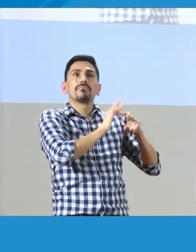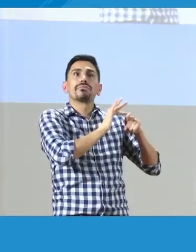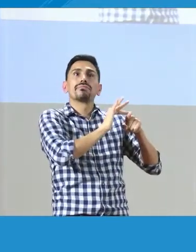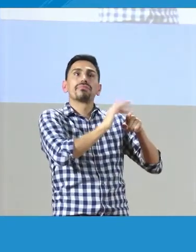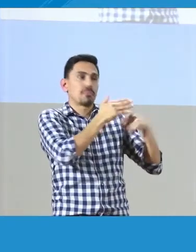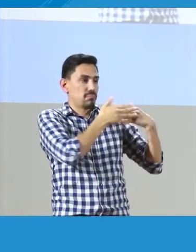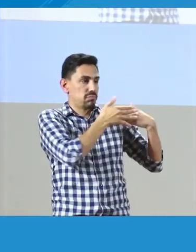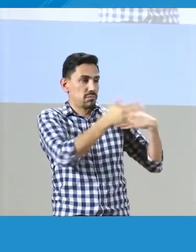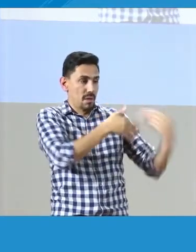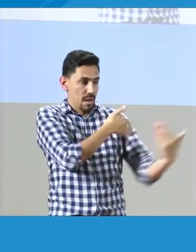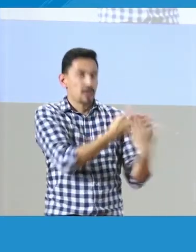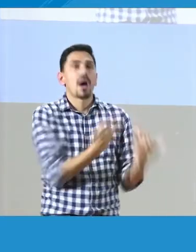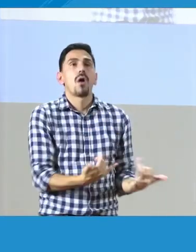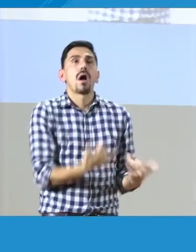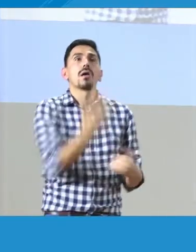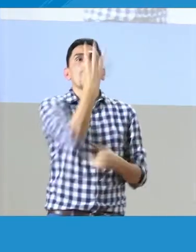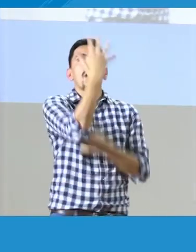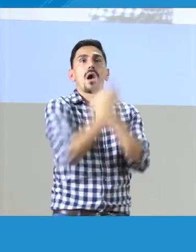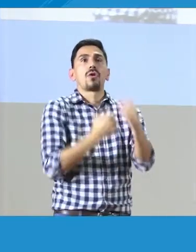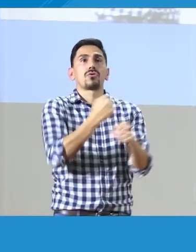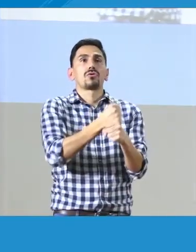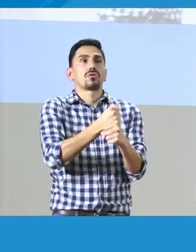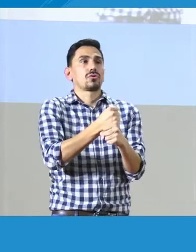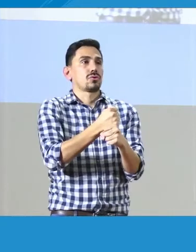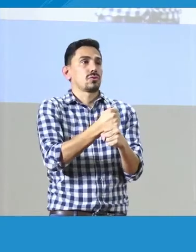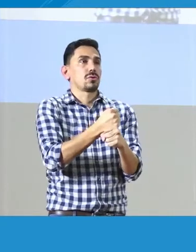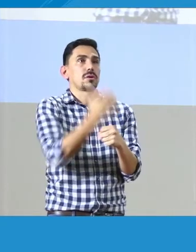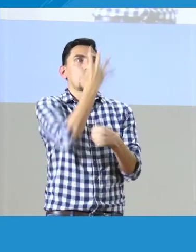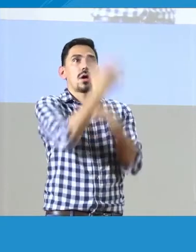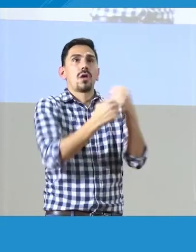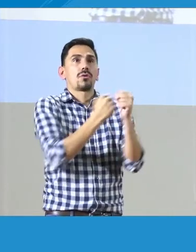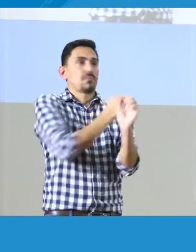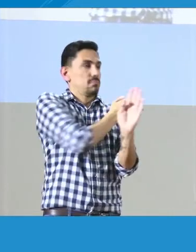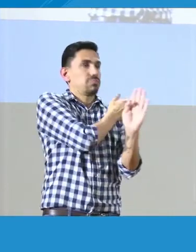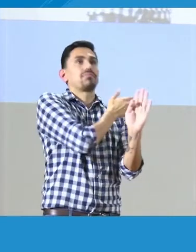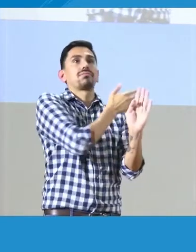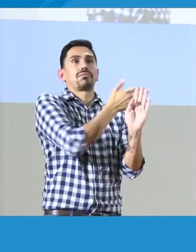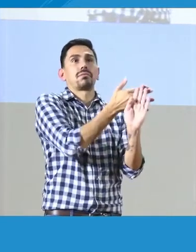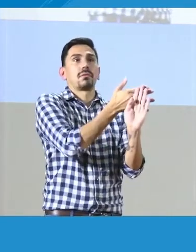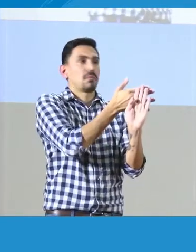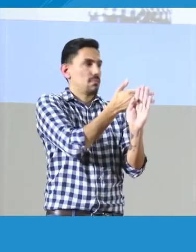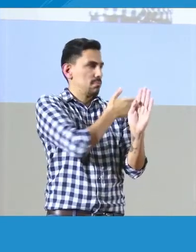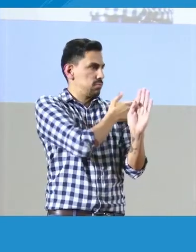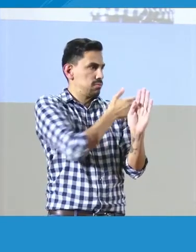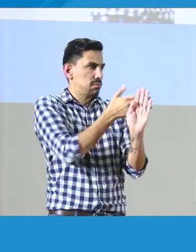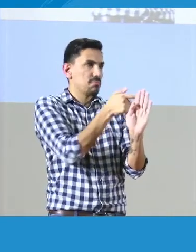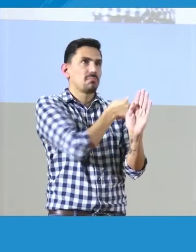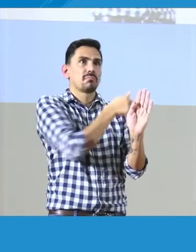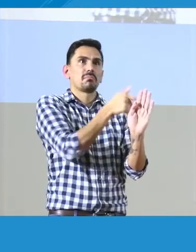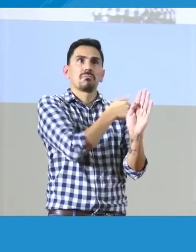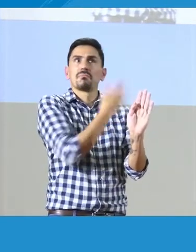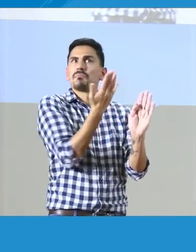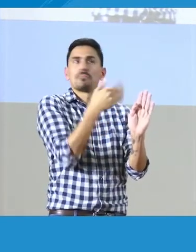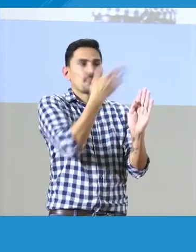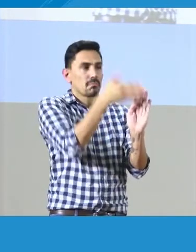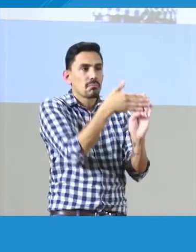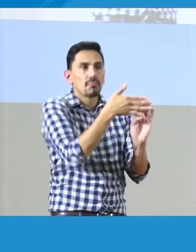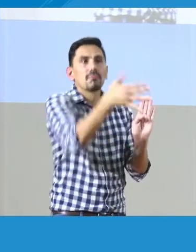este decreto ya fue aprobado, pero vamos a tener una aplicabilidad de cinco años. Durante estos